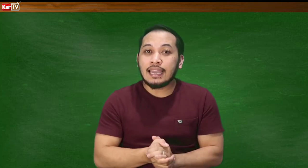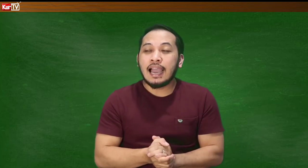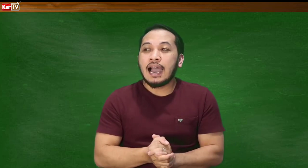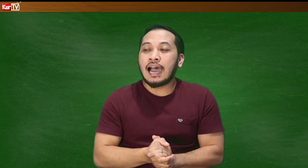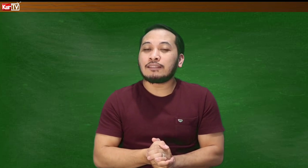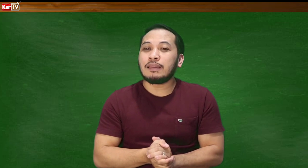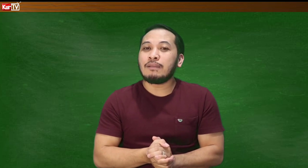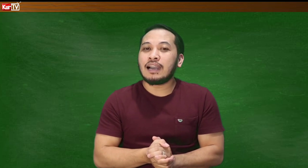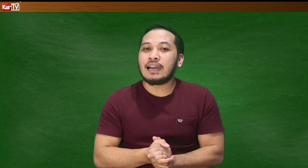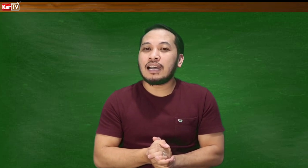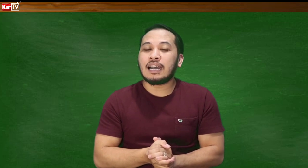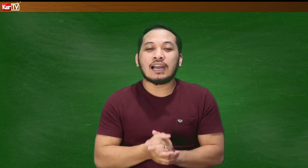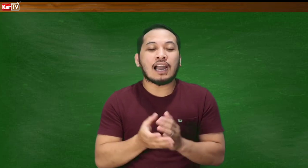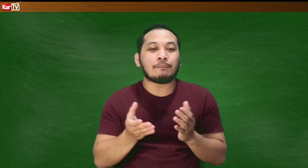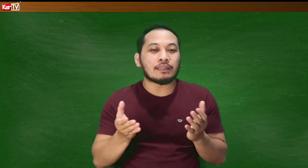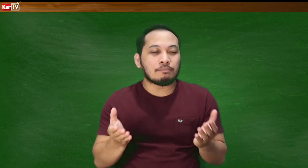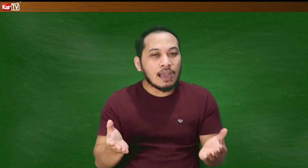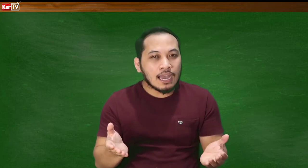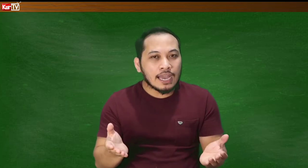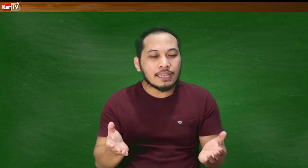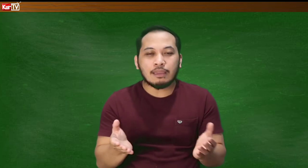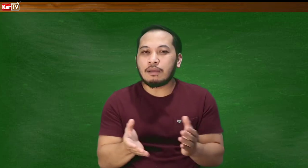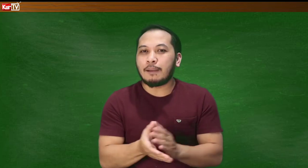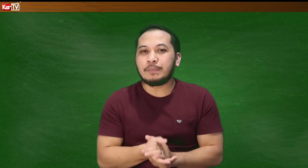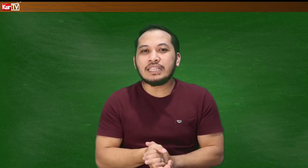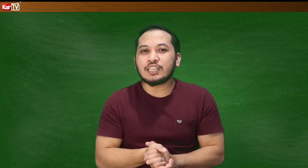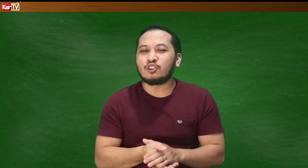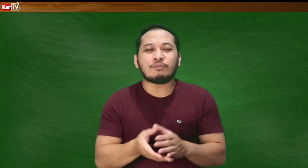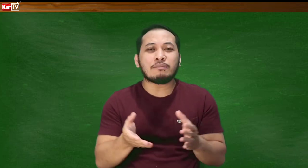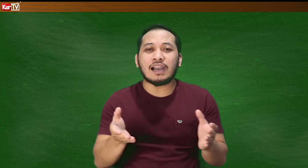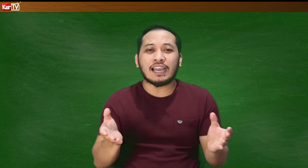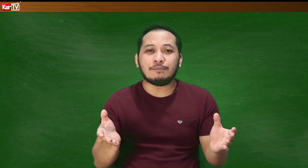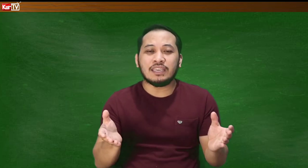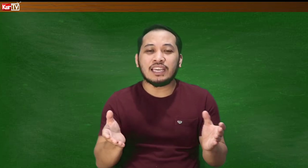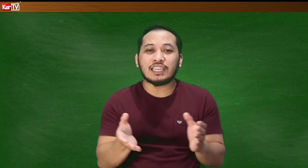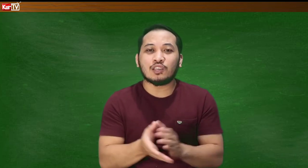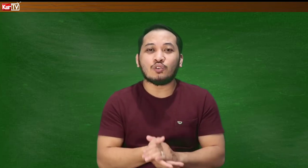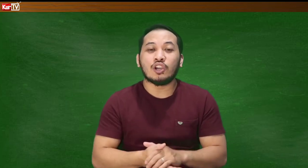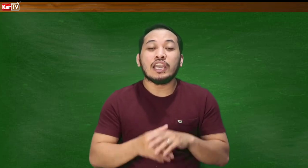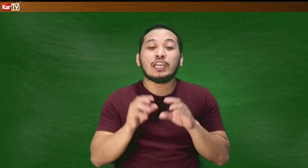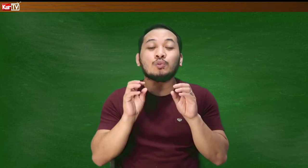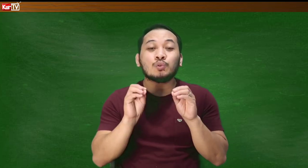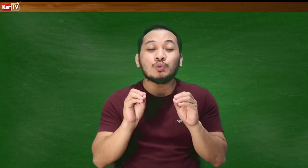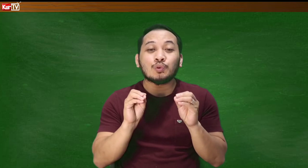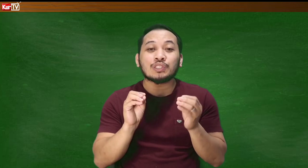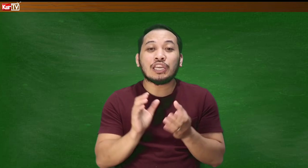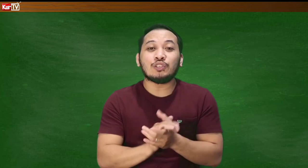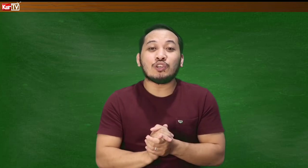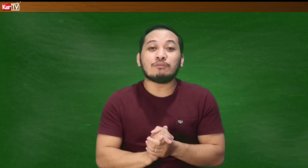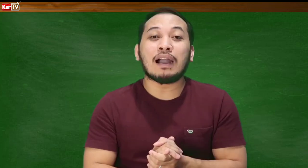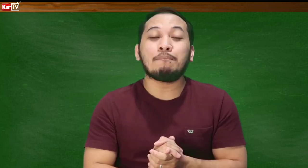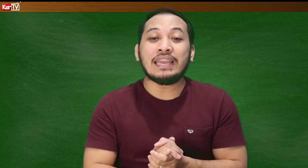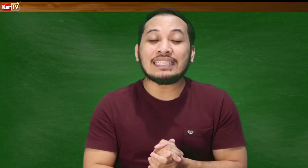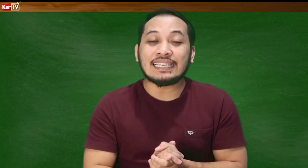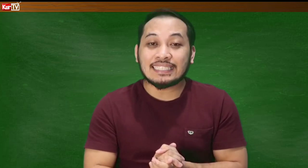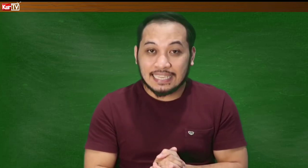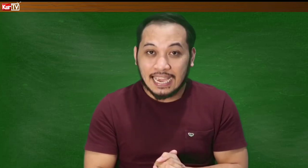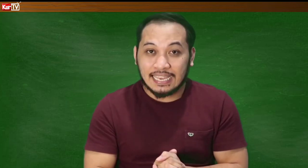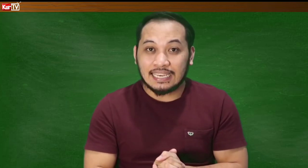at may mga kapitbahay, may mga pinsan o may mga kaibigan kayo. Ituturo ko sa inyo yung mga basic sign